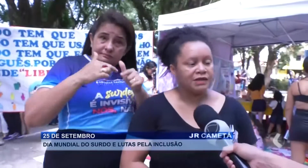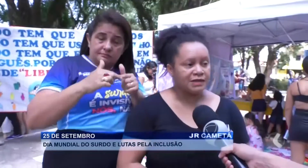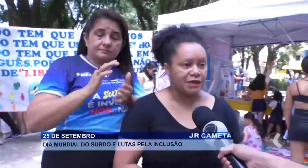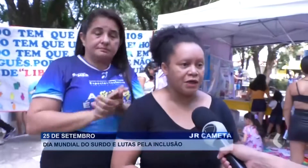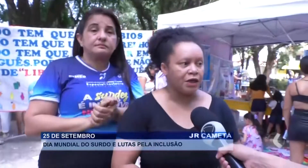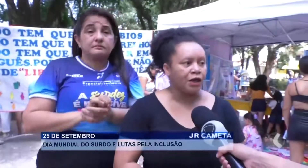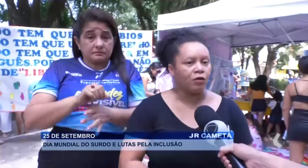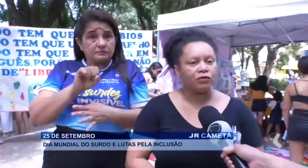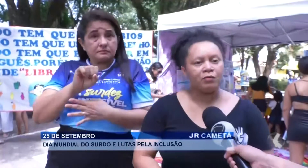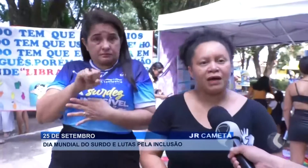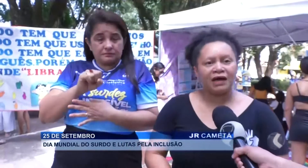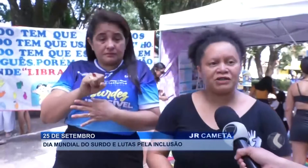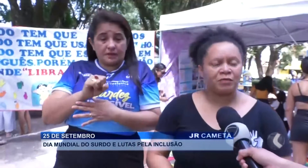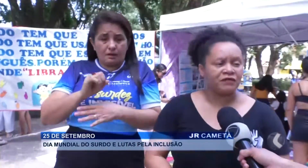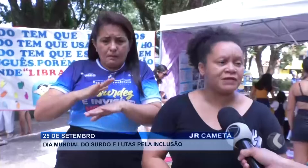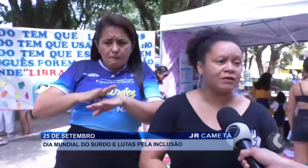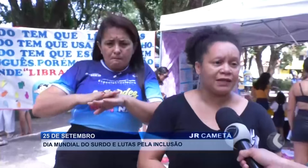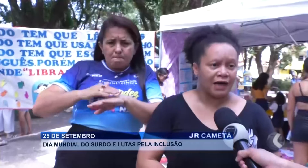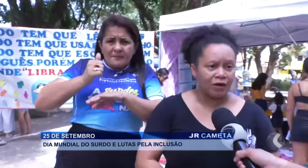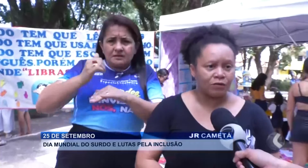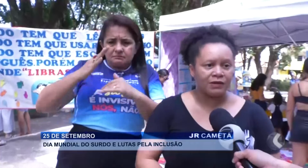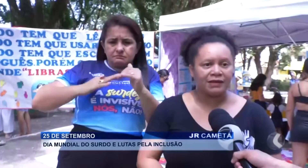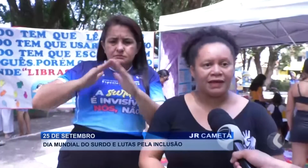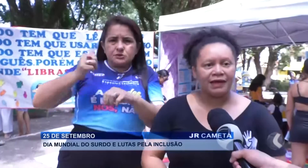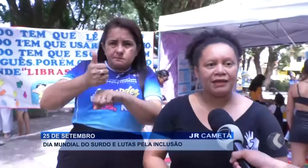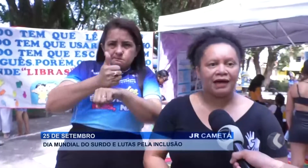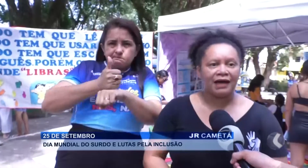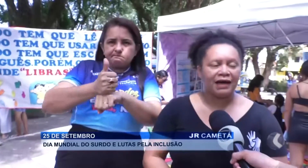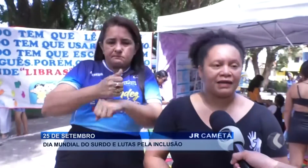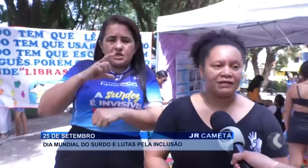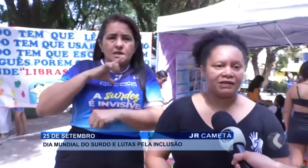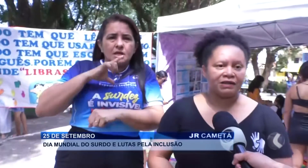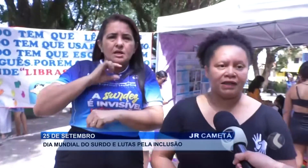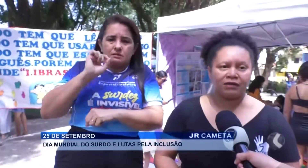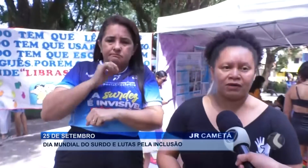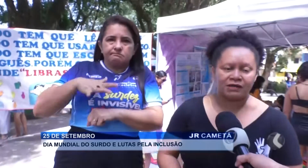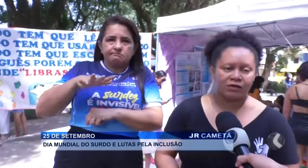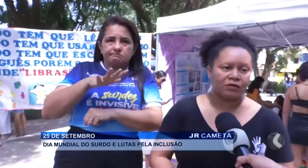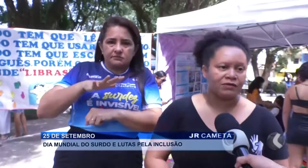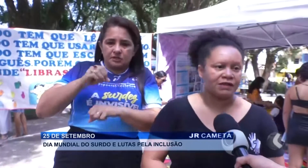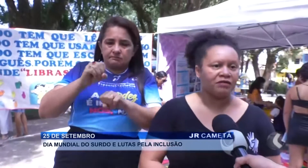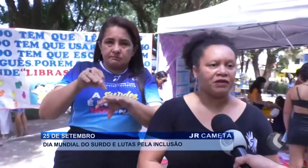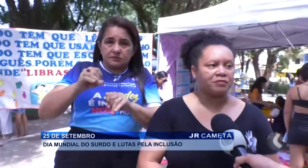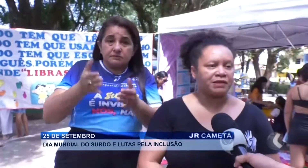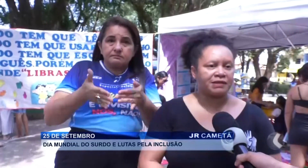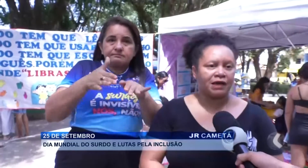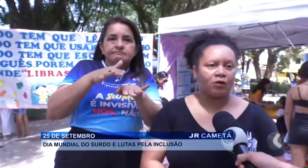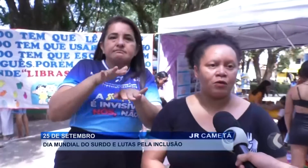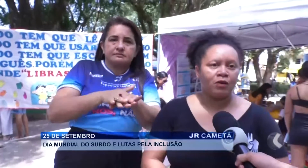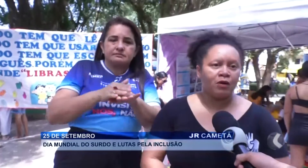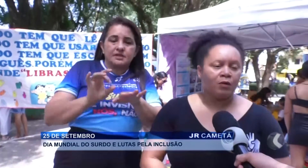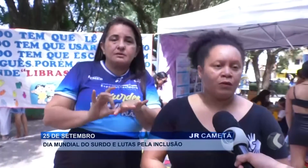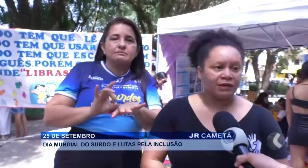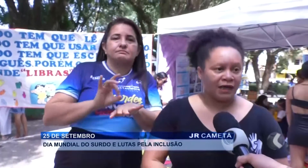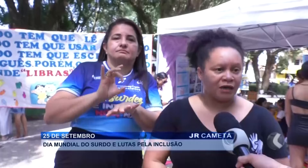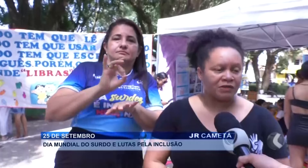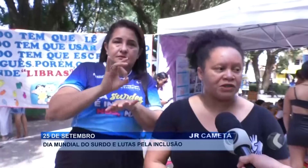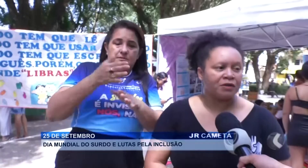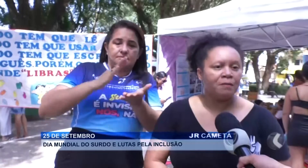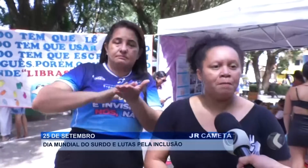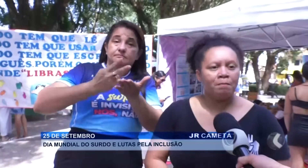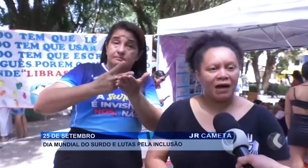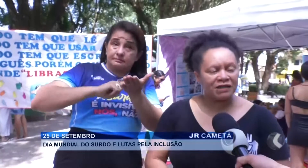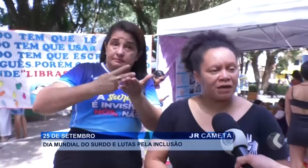né? Sim. Enquanto mais profissional ter na área da educação, inclusive, em especial o